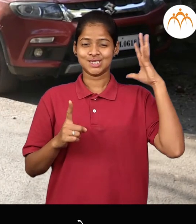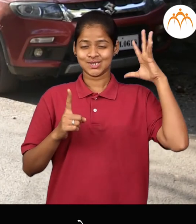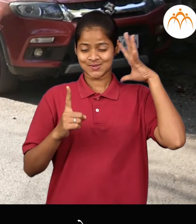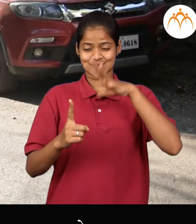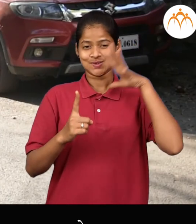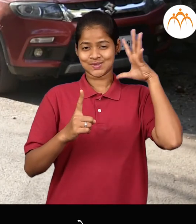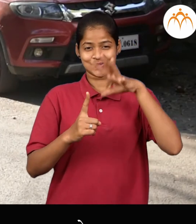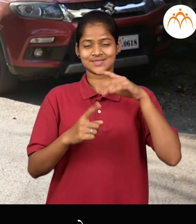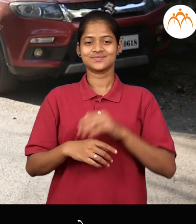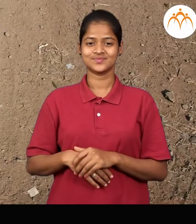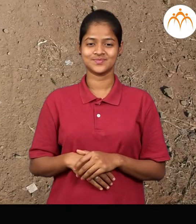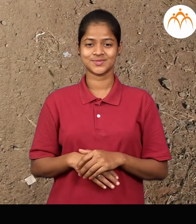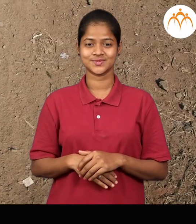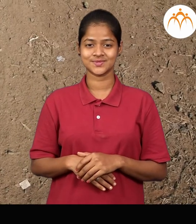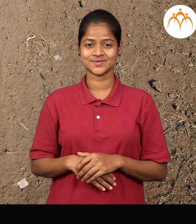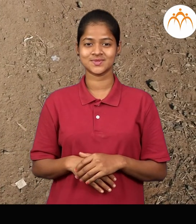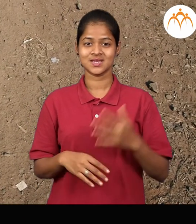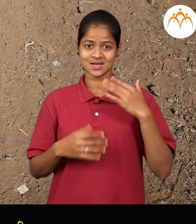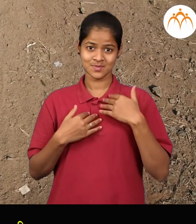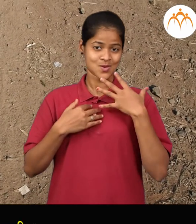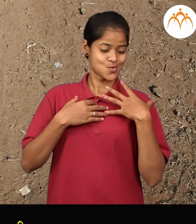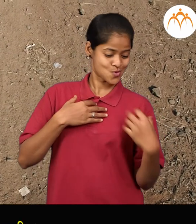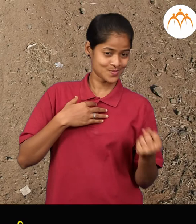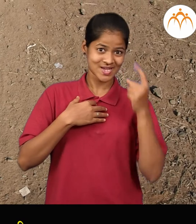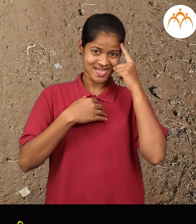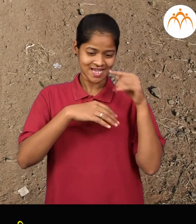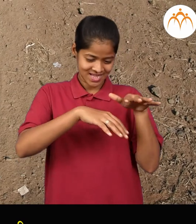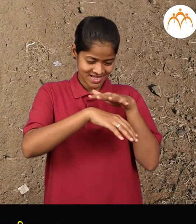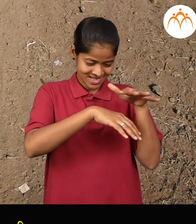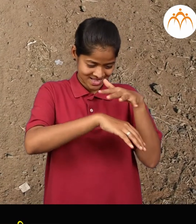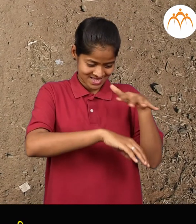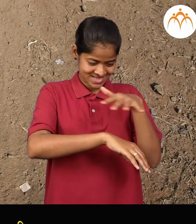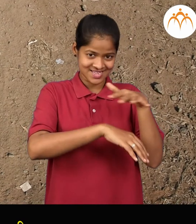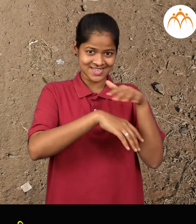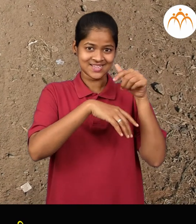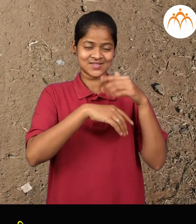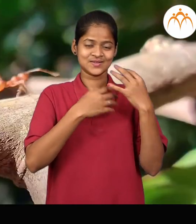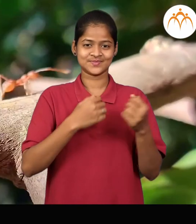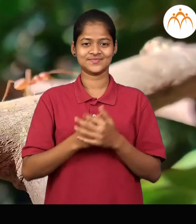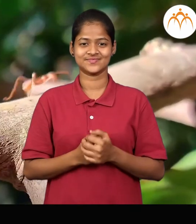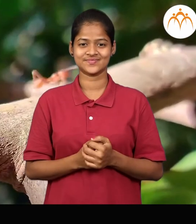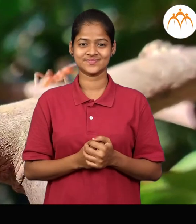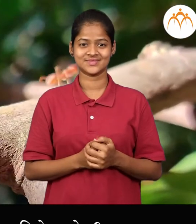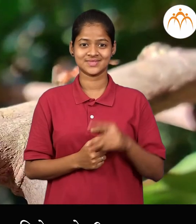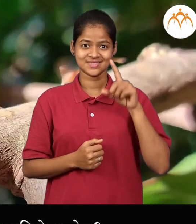उन्हावश् तुमची स्वतहाची सावली पहा, कीटक, तुम्ही